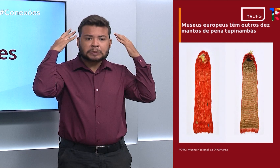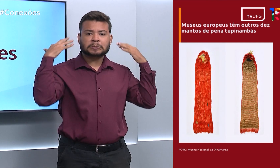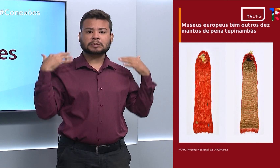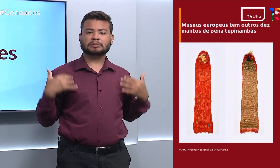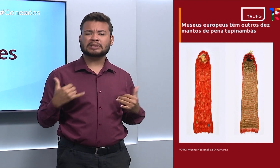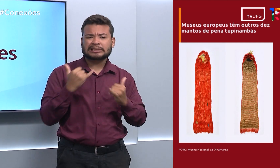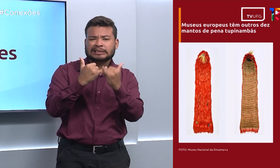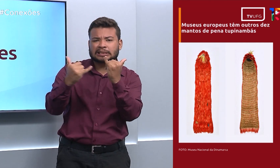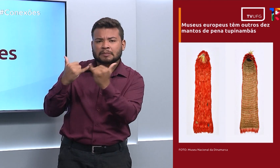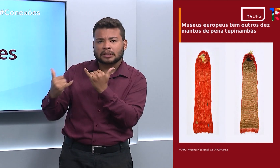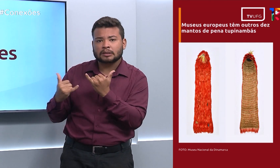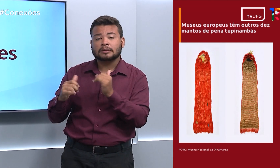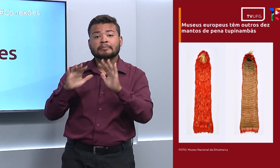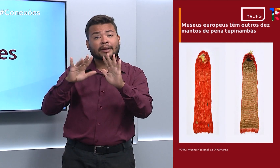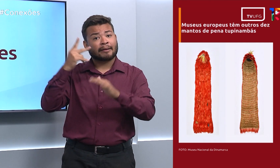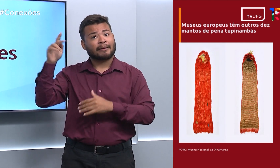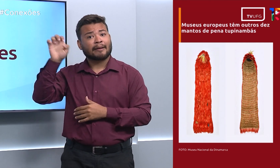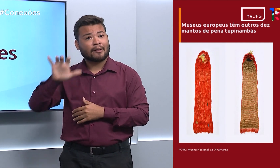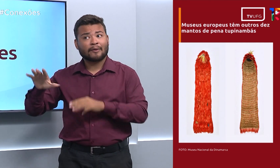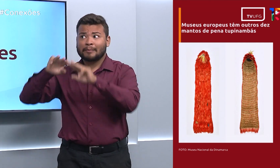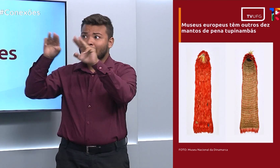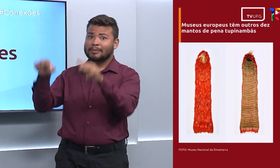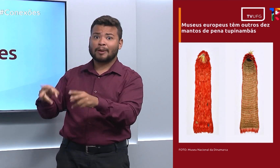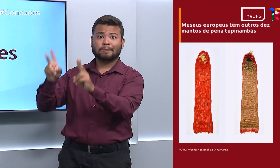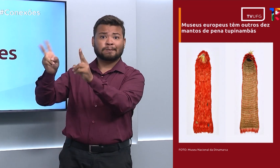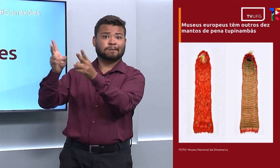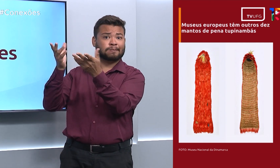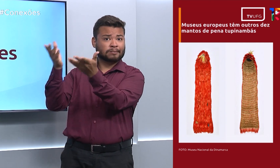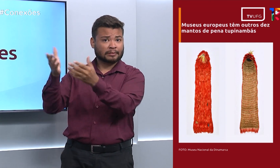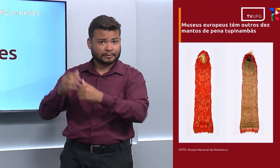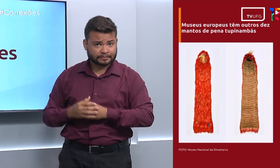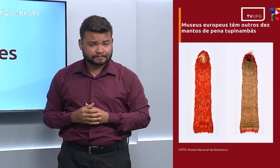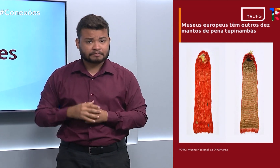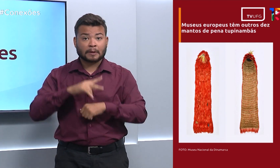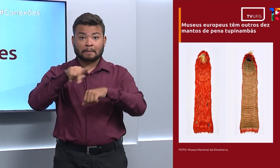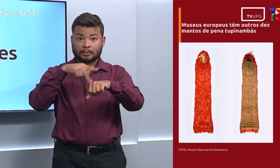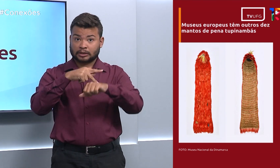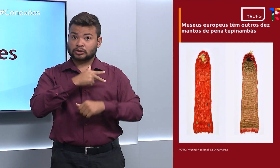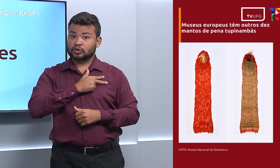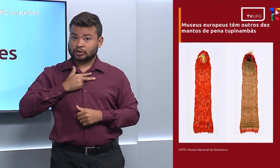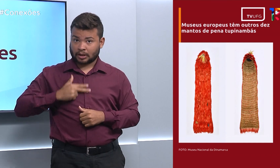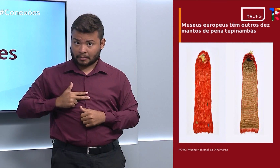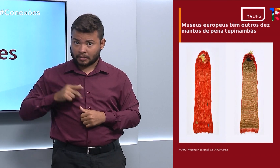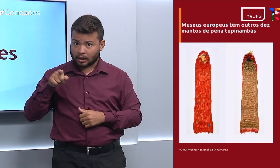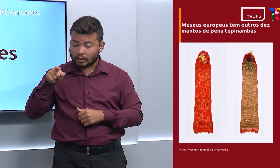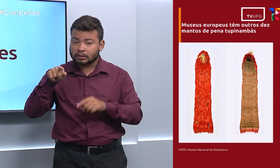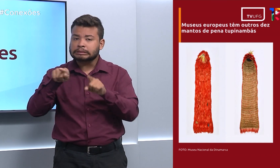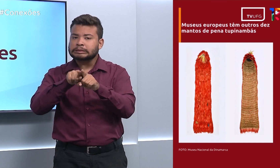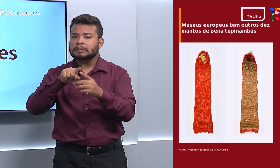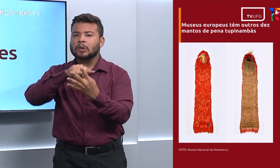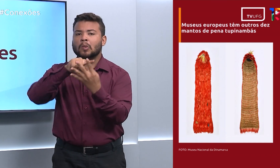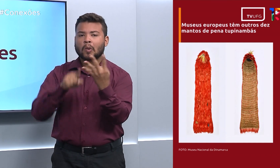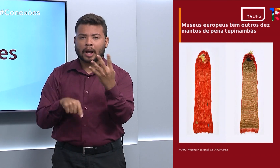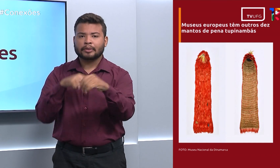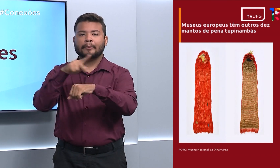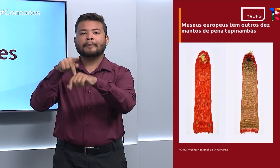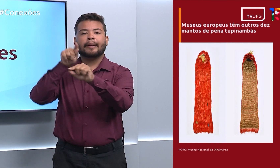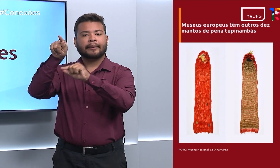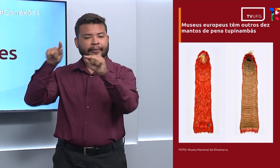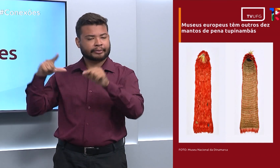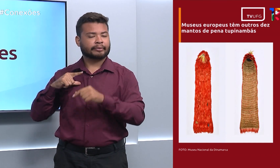continuam em museus europeus. Além da Dinamarca, também em outros quatro países.